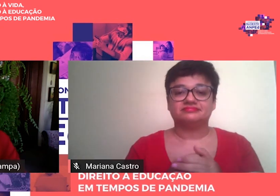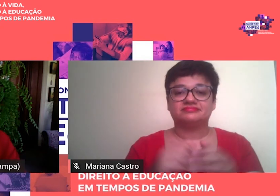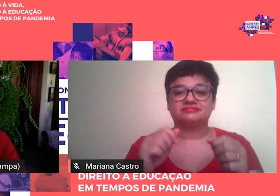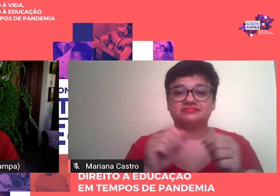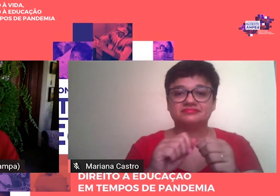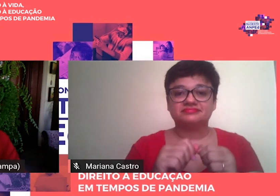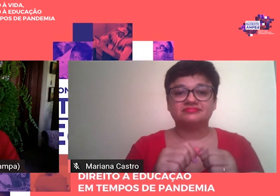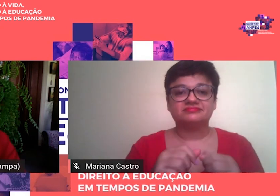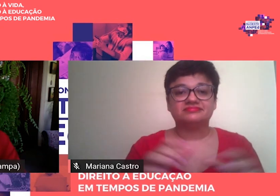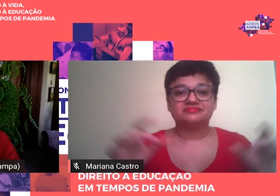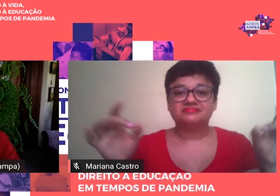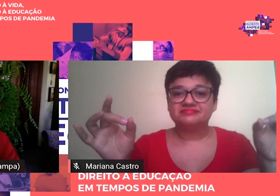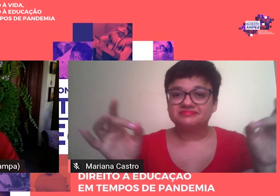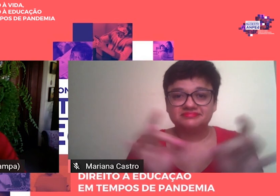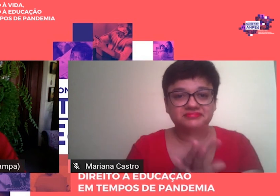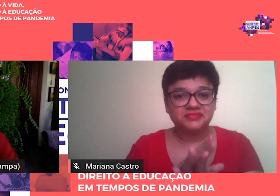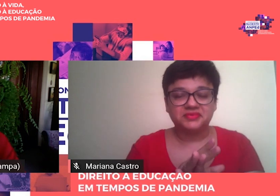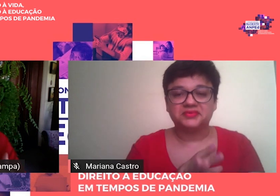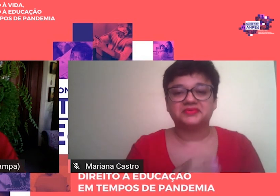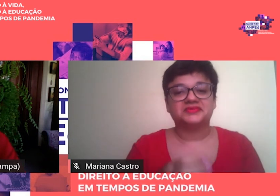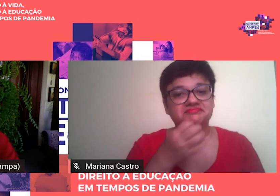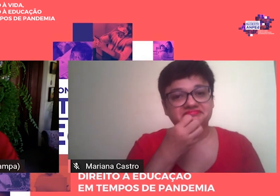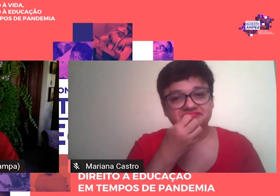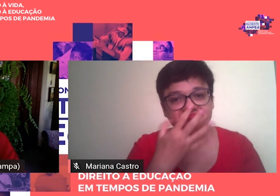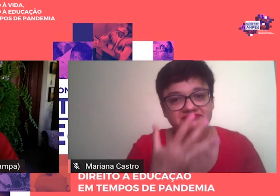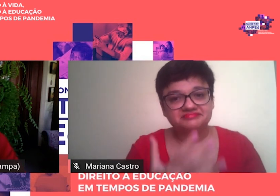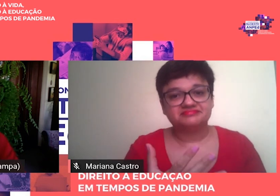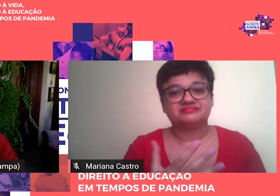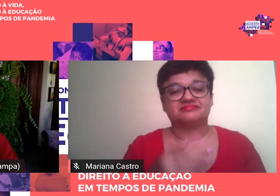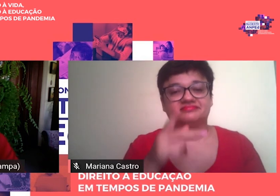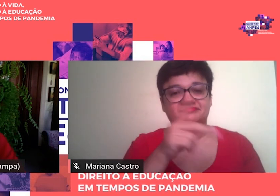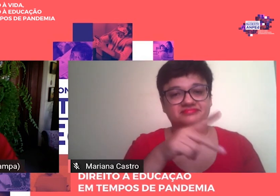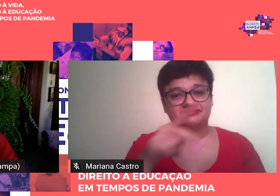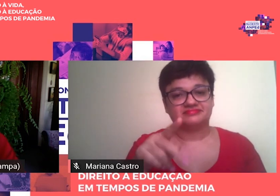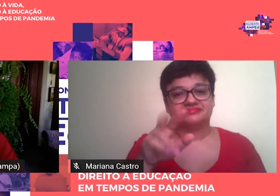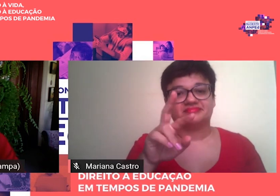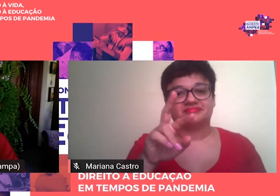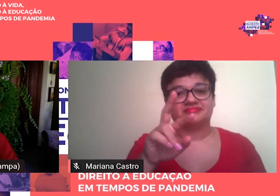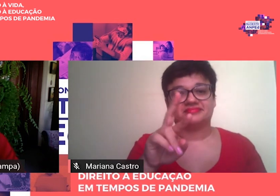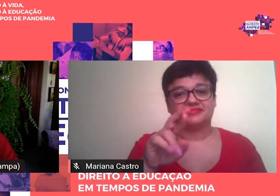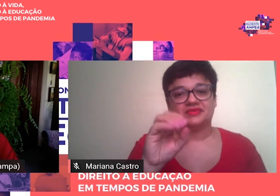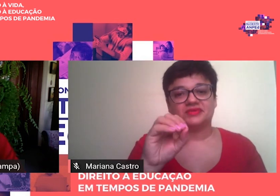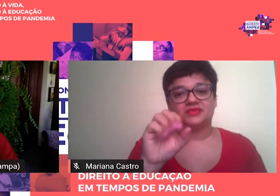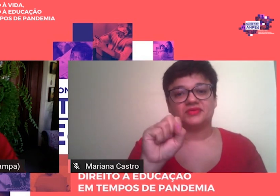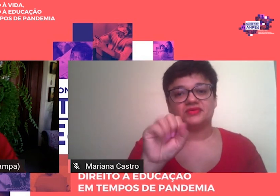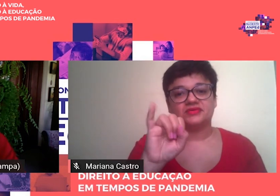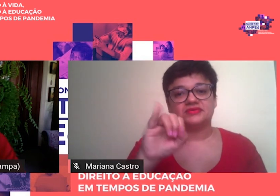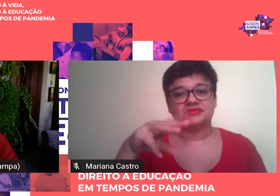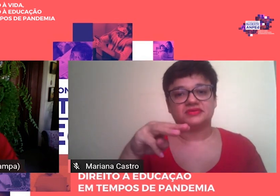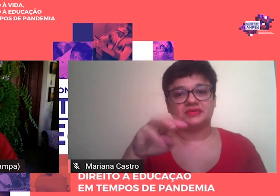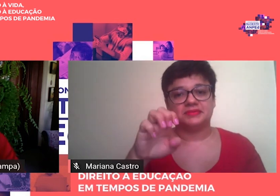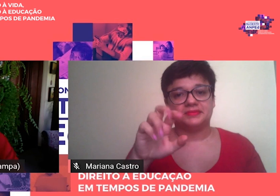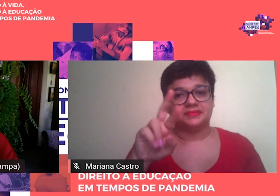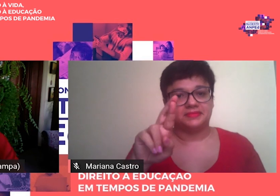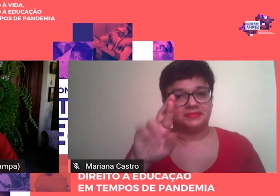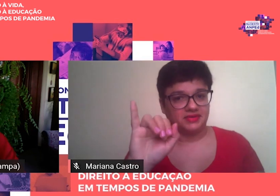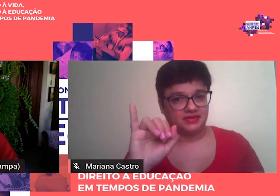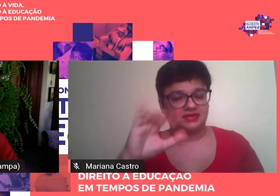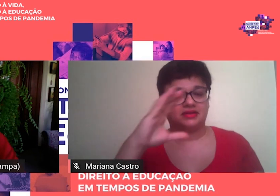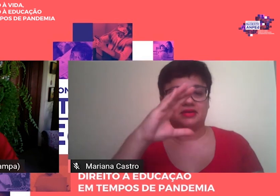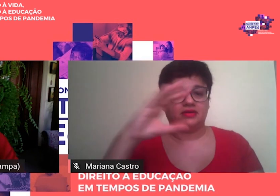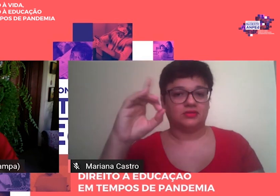super competentemente organizada pela professora Rosemary Dias, que é a coordenadora do FEPAI da